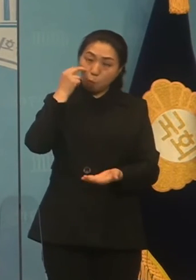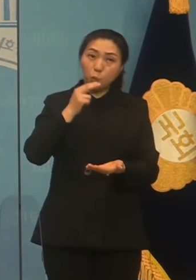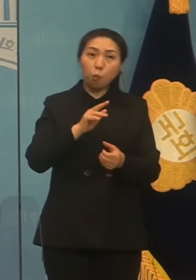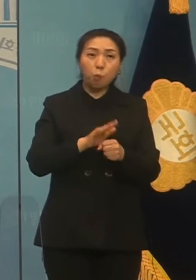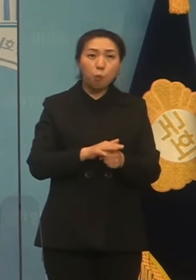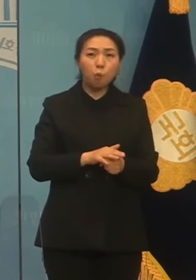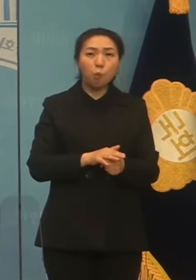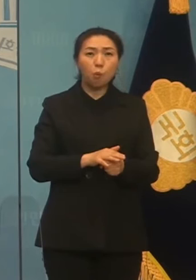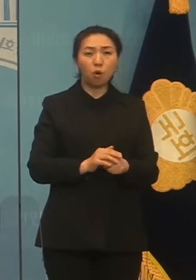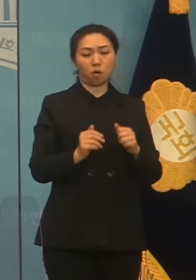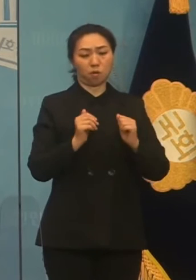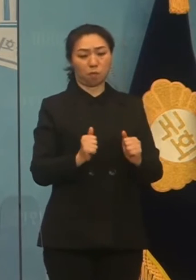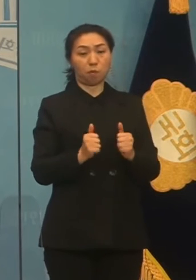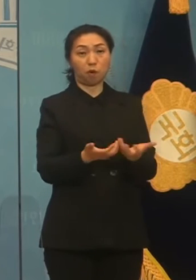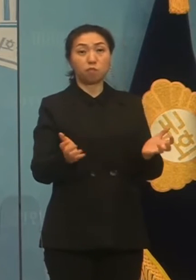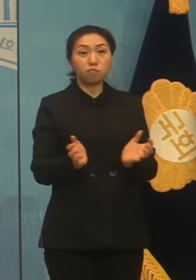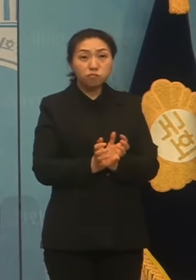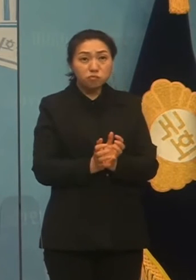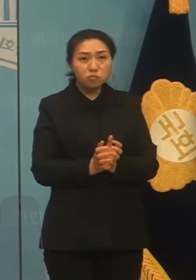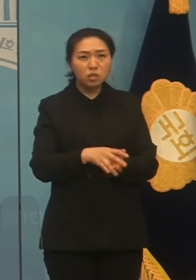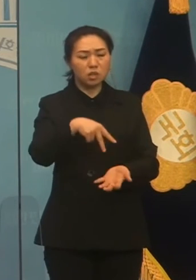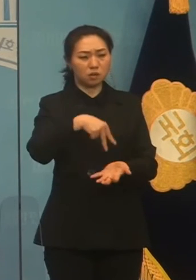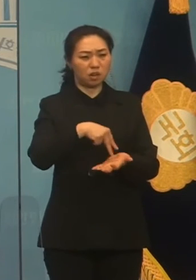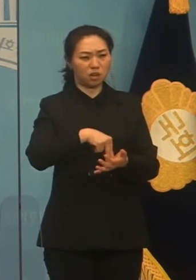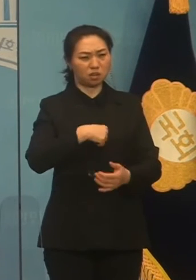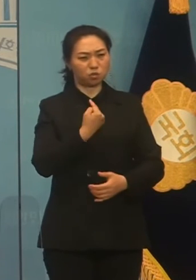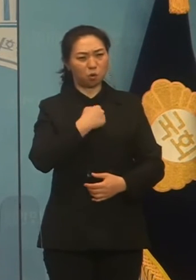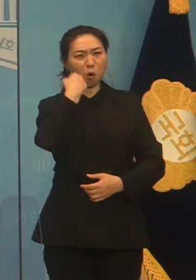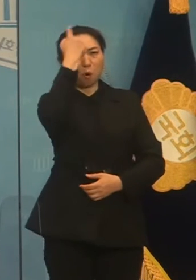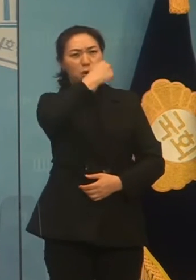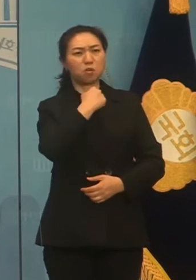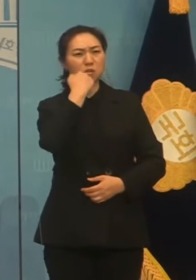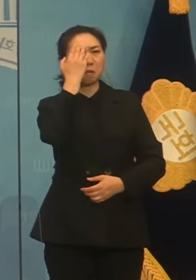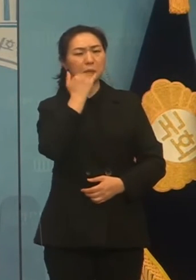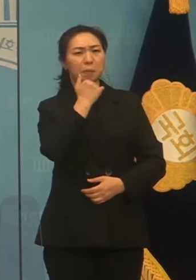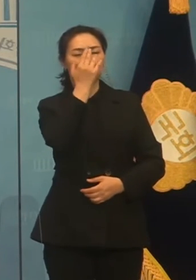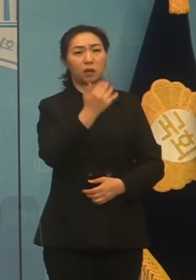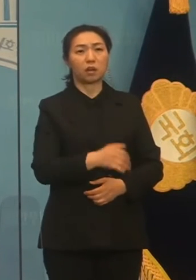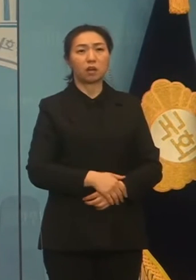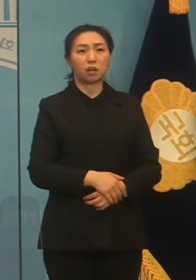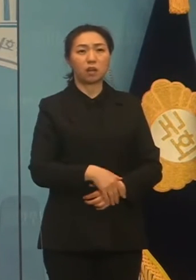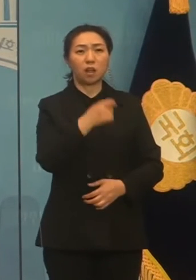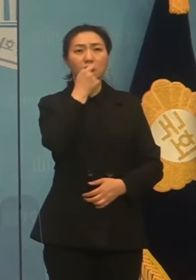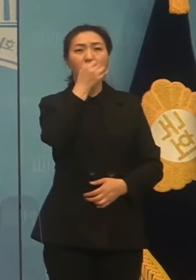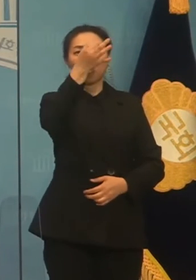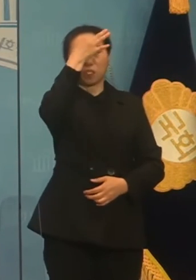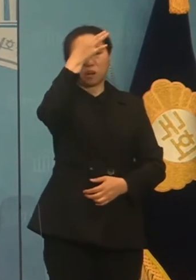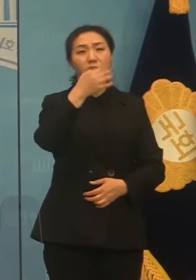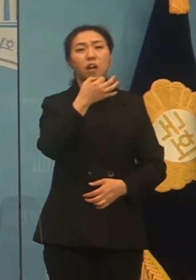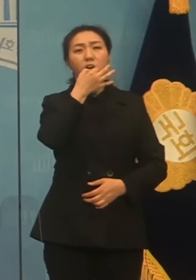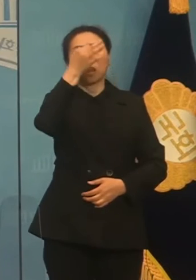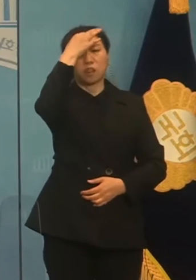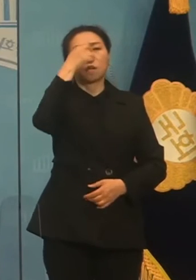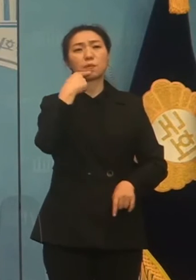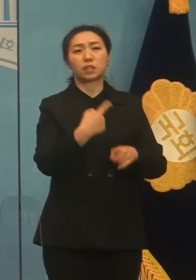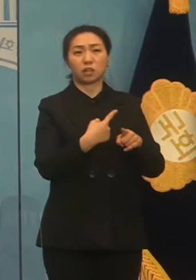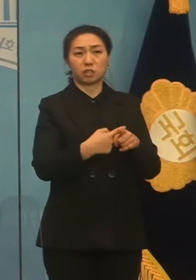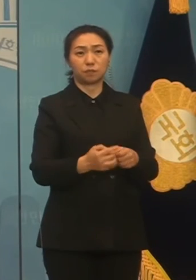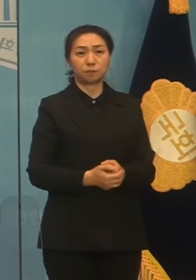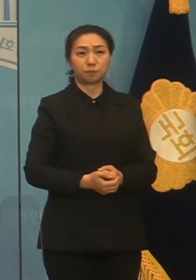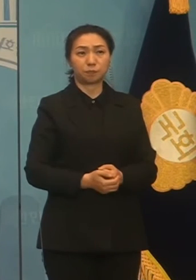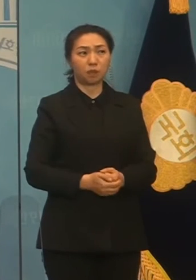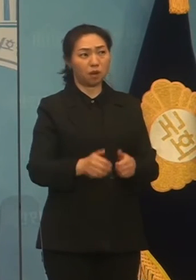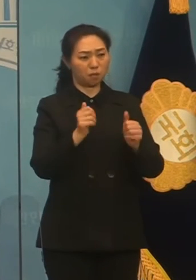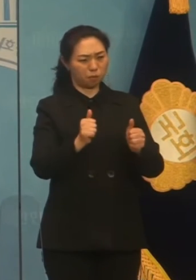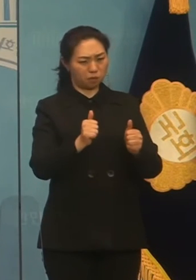사법부 스스로 자신의 얼굴에 먹칠을 하는 판결입니다. 위안부 피해 할머니들을 두 번 울리는 법원의 무참한